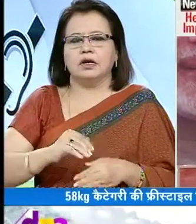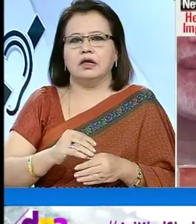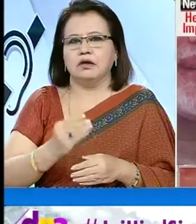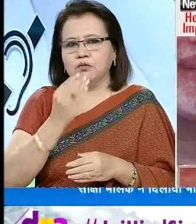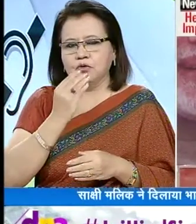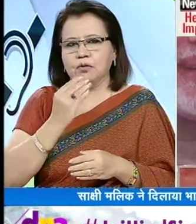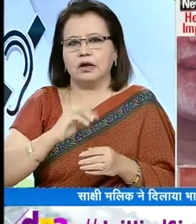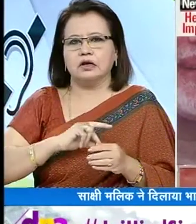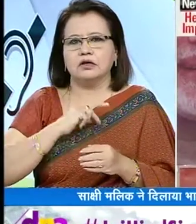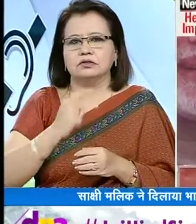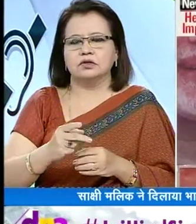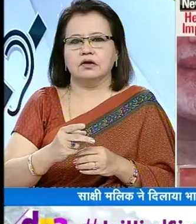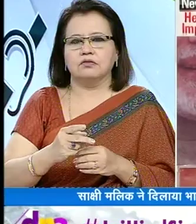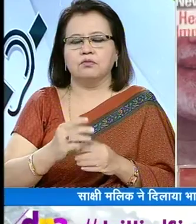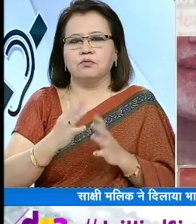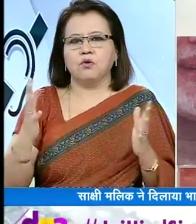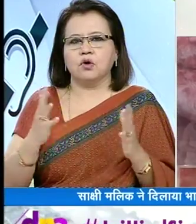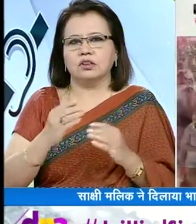बढ़ाई बहुत बहुत शुपामना